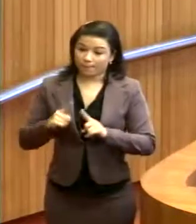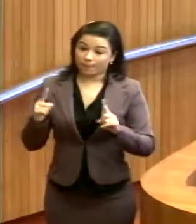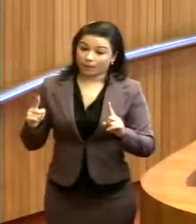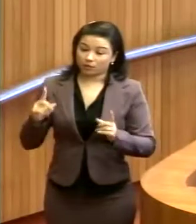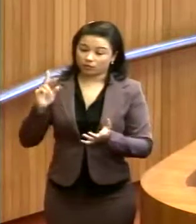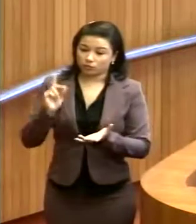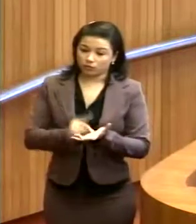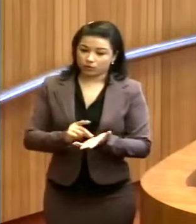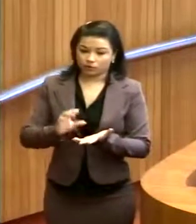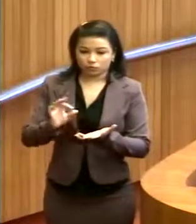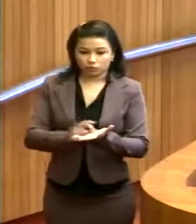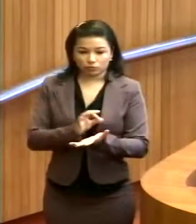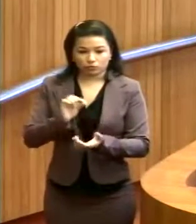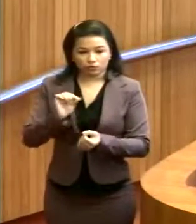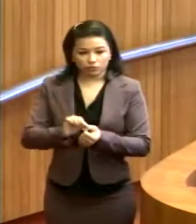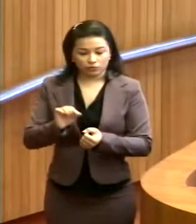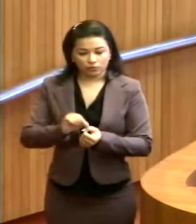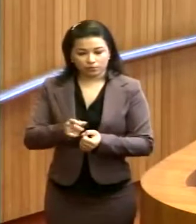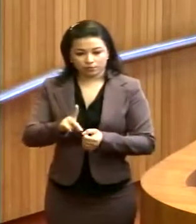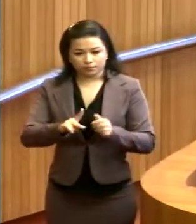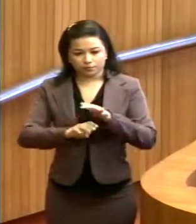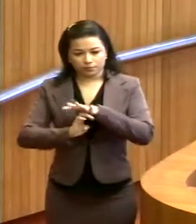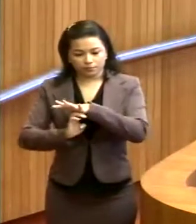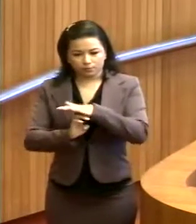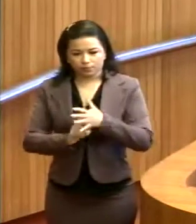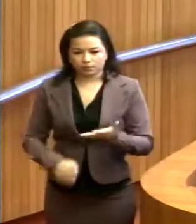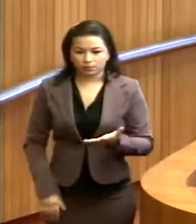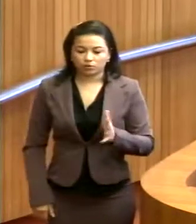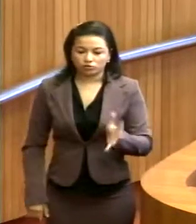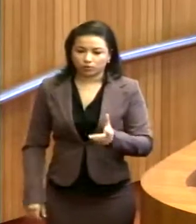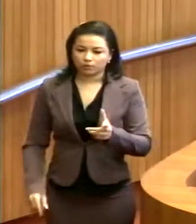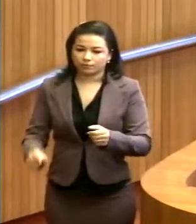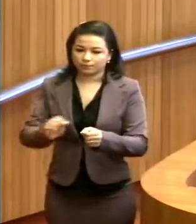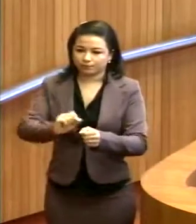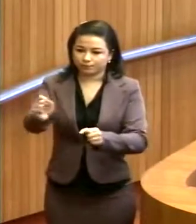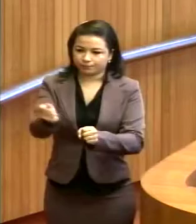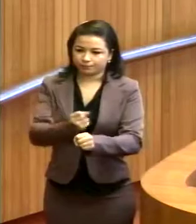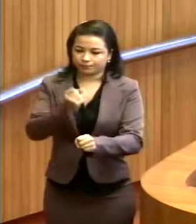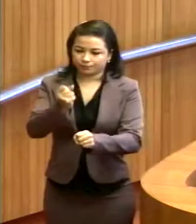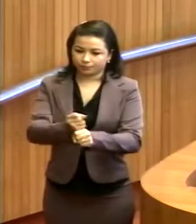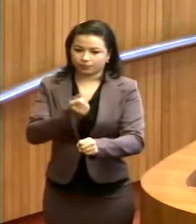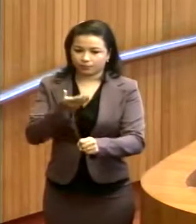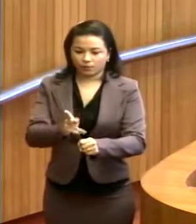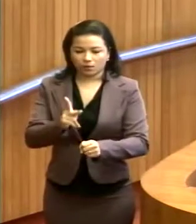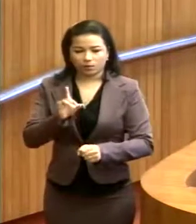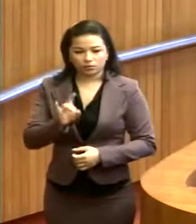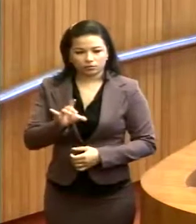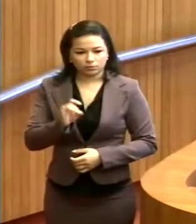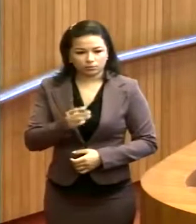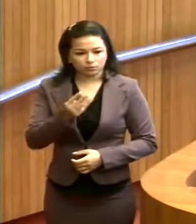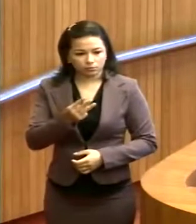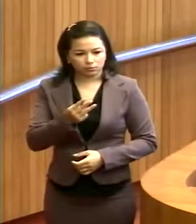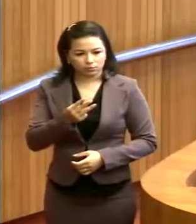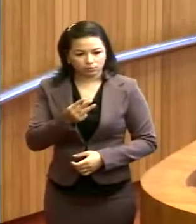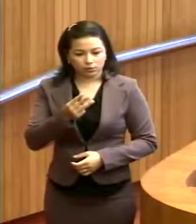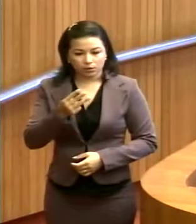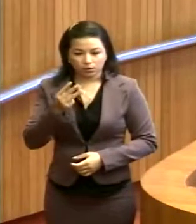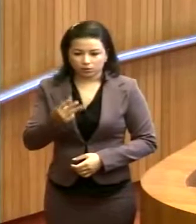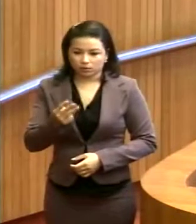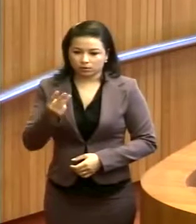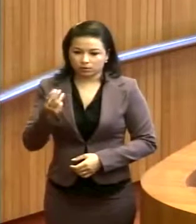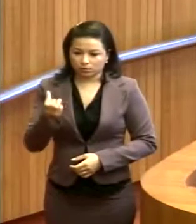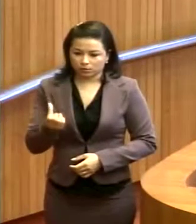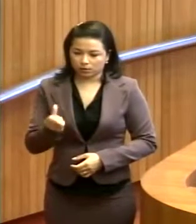entanto, o contrato firmado com a empresa que vai executar a obra é de apenas R$ 336